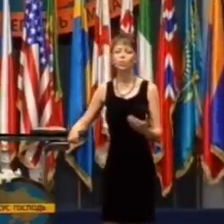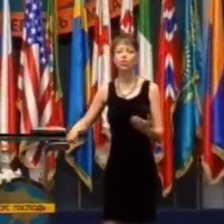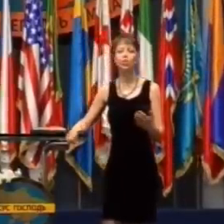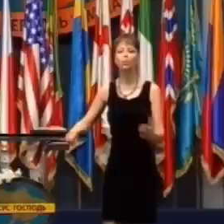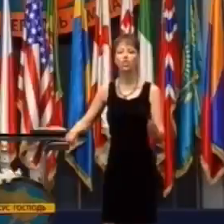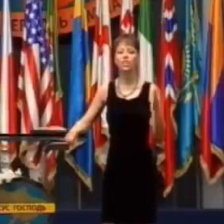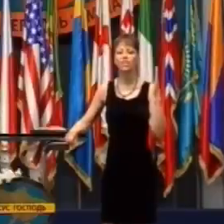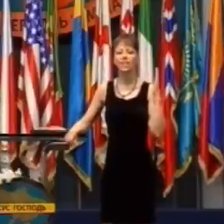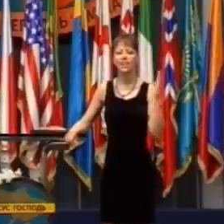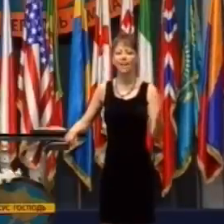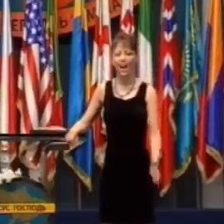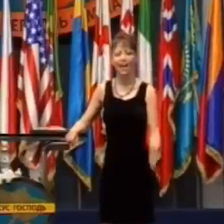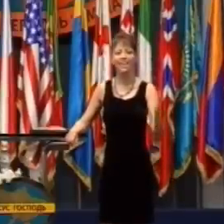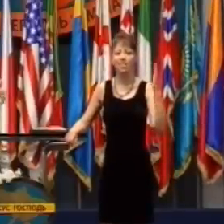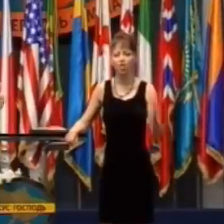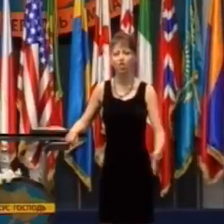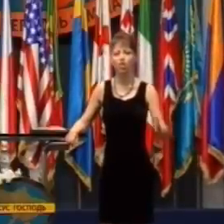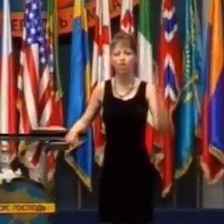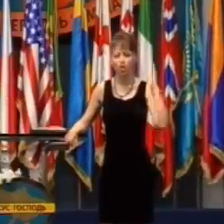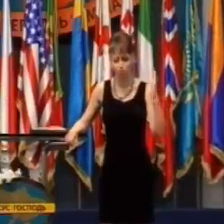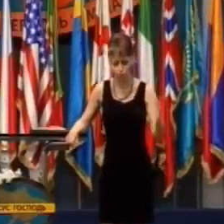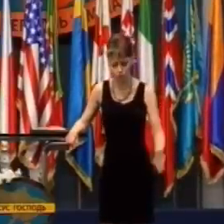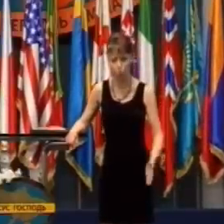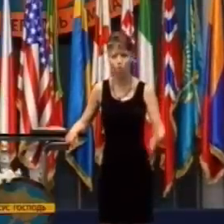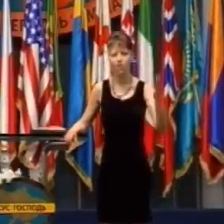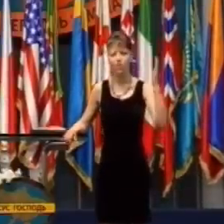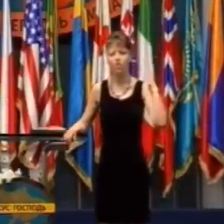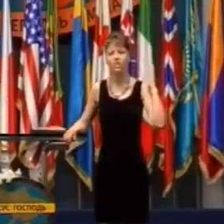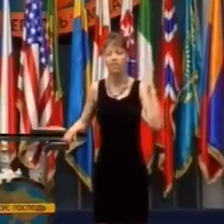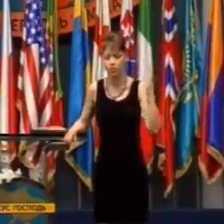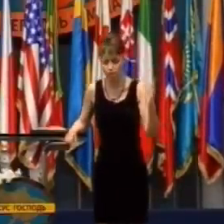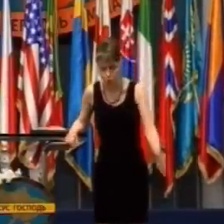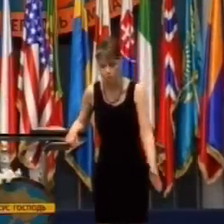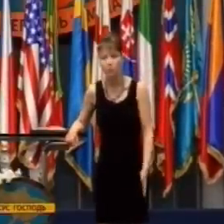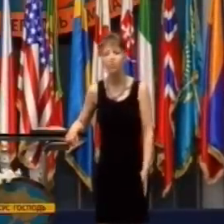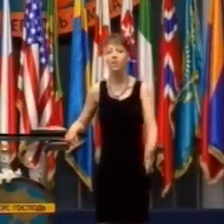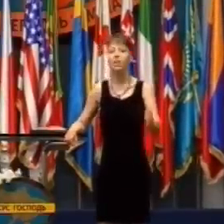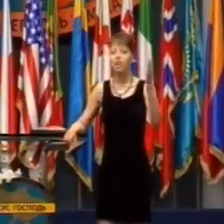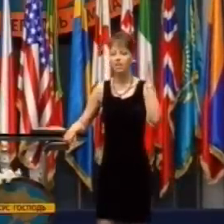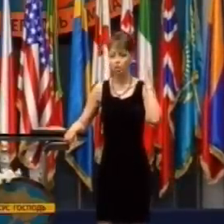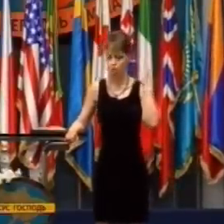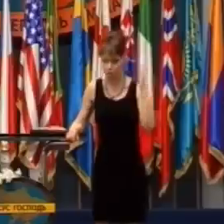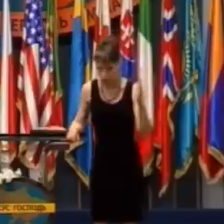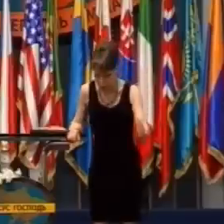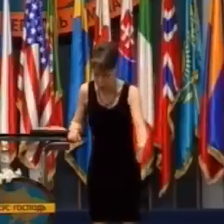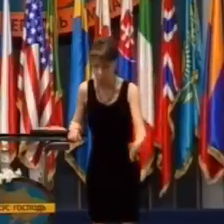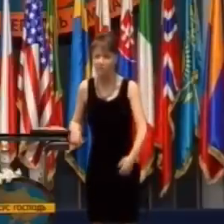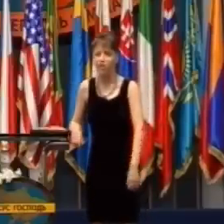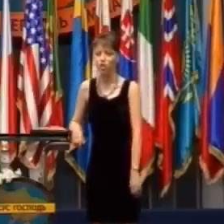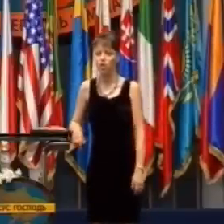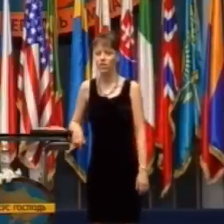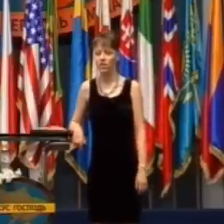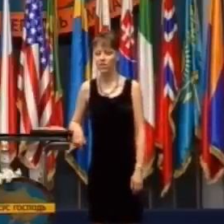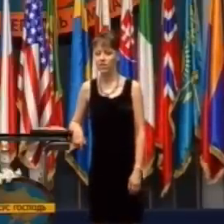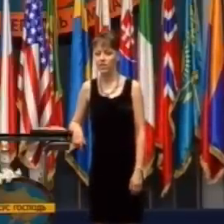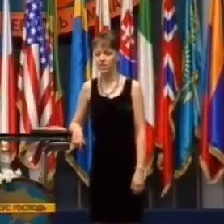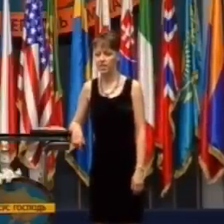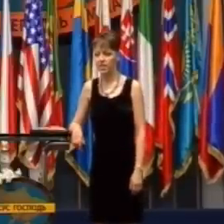ako ochraňovať svoju rodinu, blízkych, veci, ktoré vám patria,